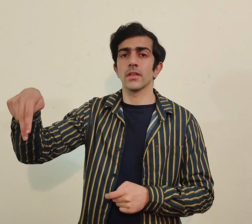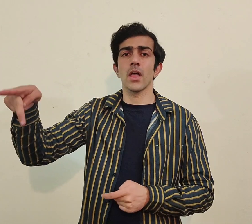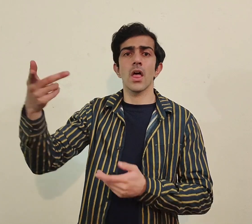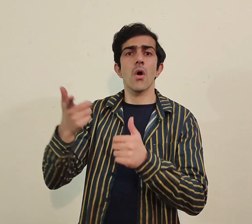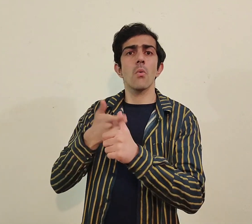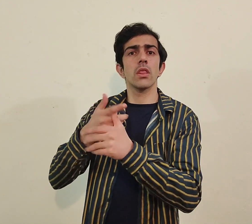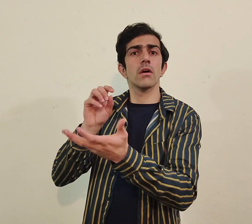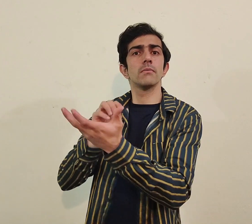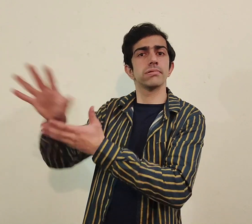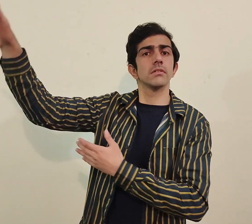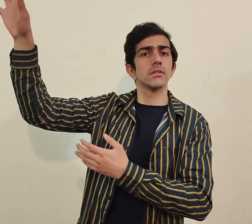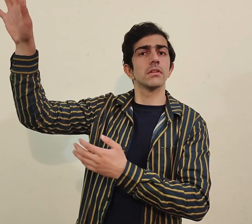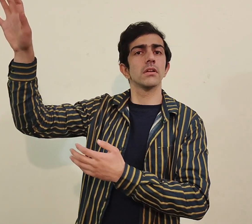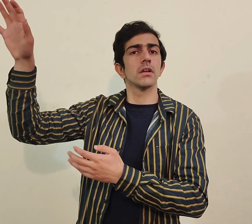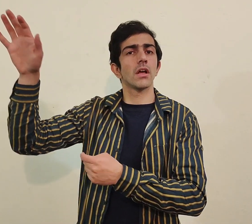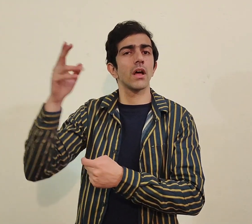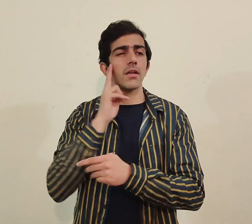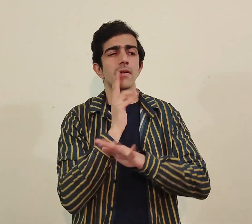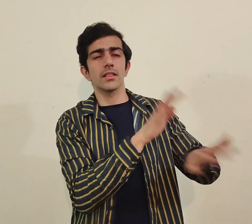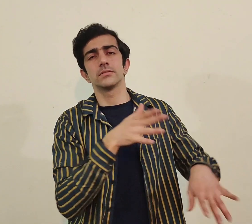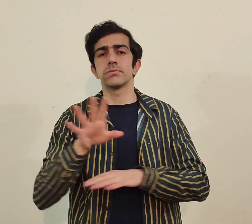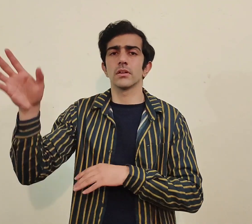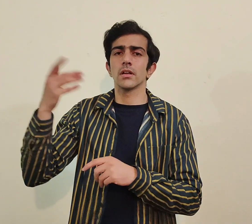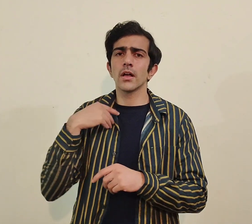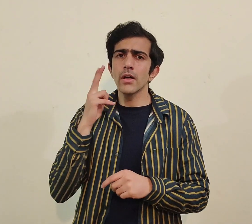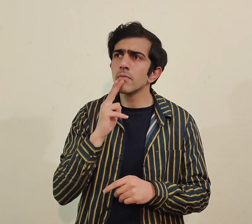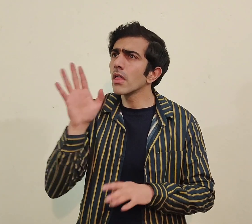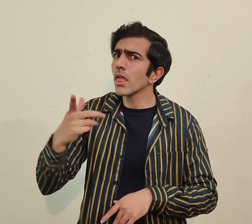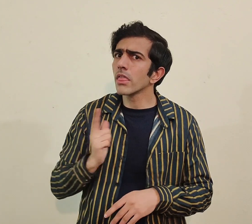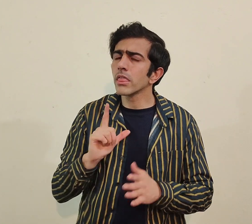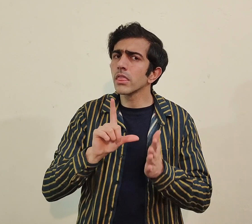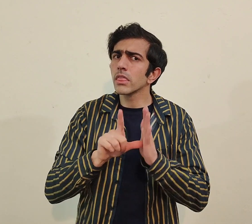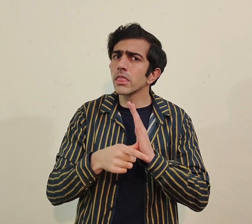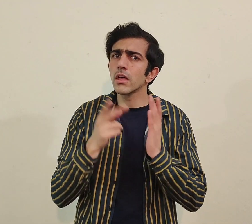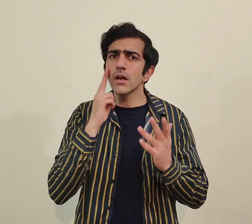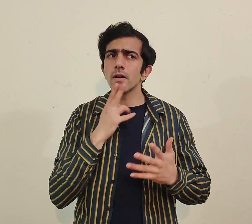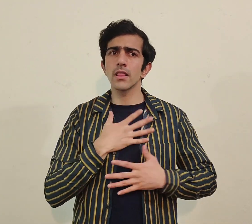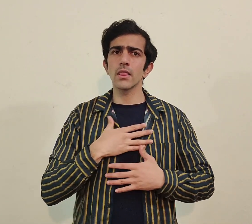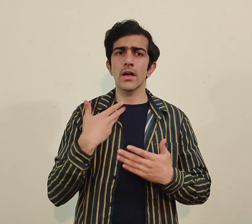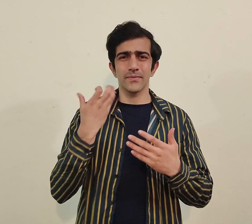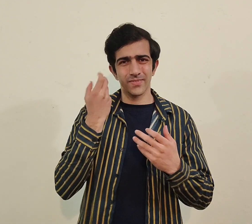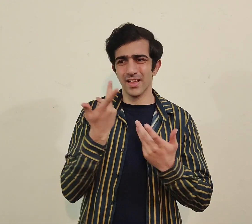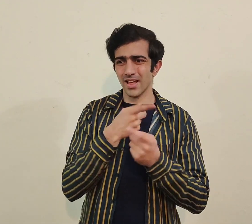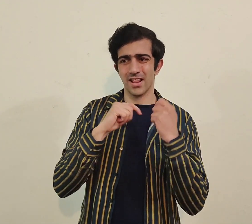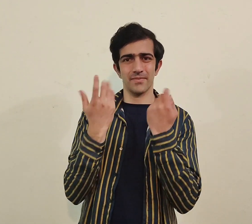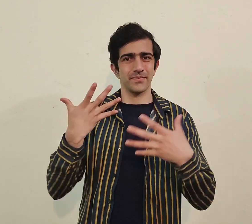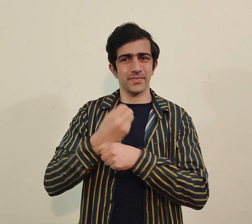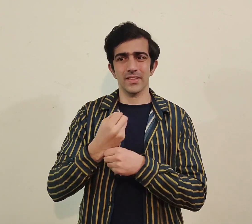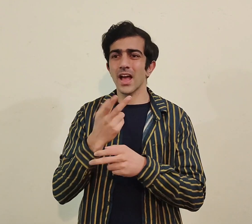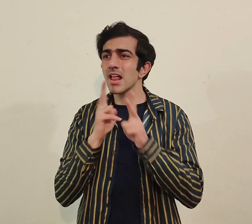مجھے بتائے نہ اور بھاگ جائے ignore کر دے کسی بھی deaf person کو اور میں ویٹ کرتا رہ جاؤں تو مطلب